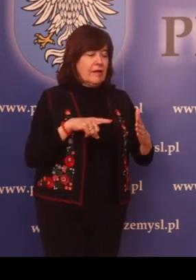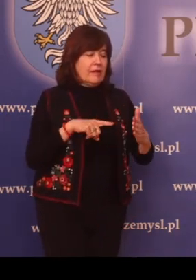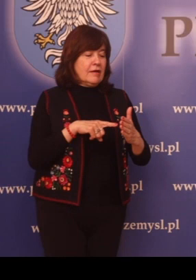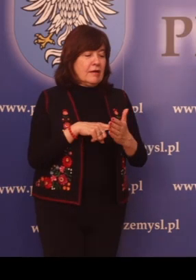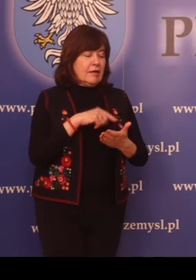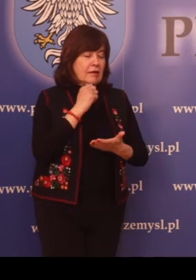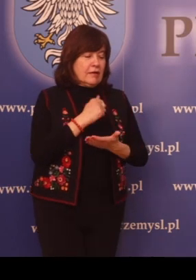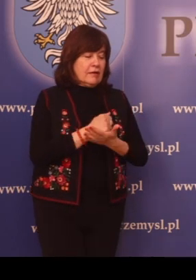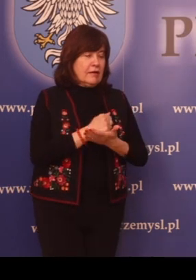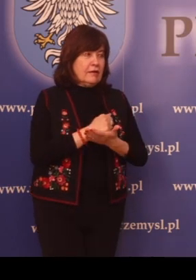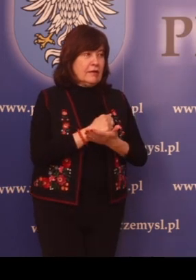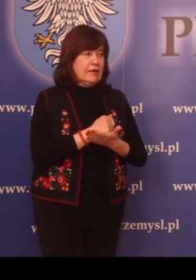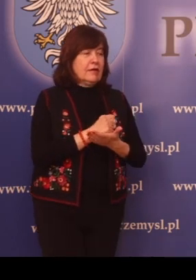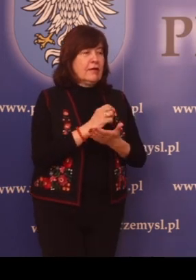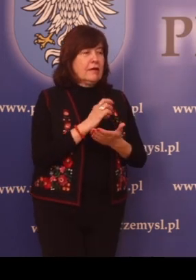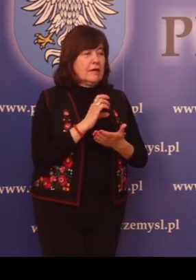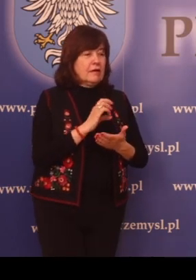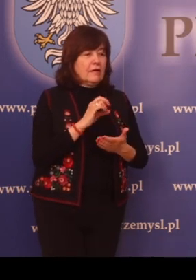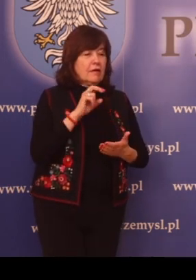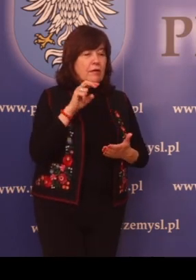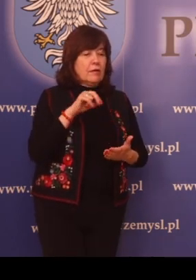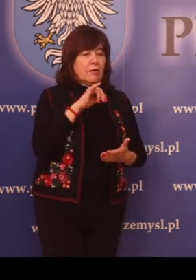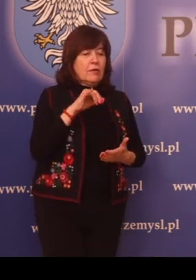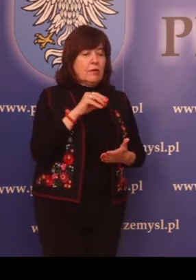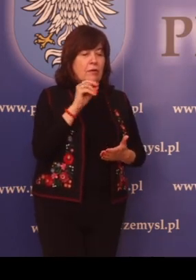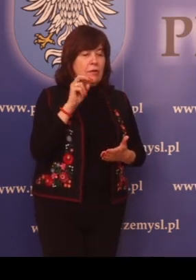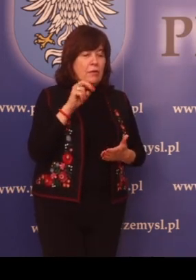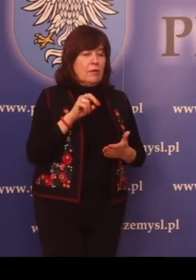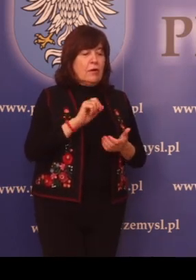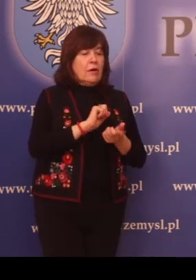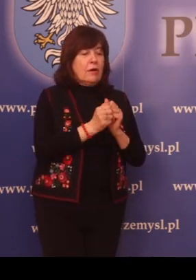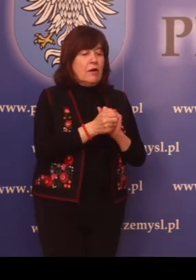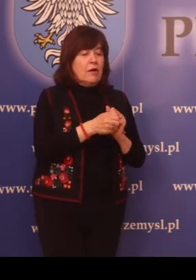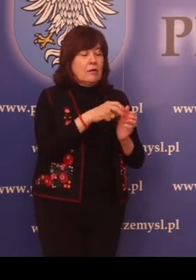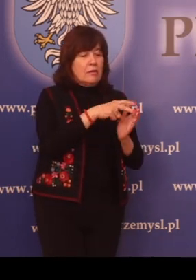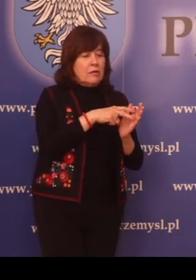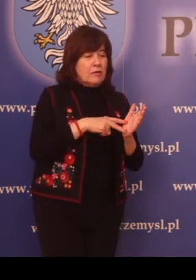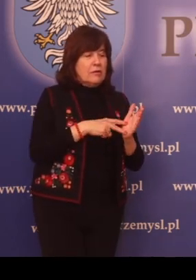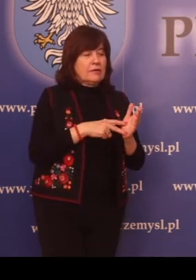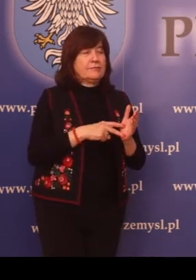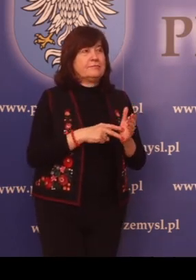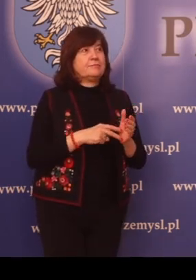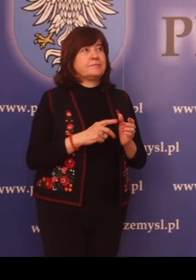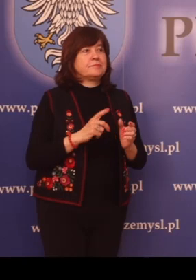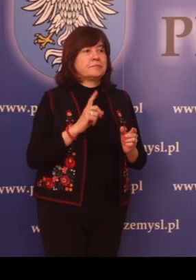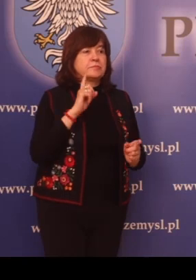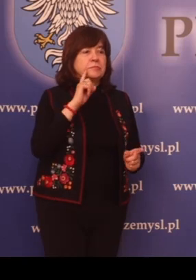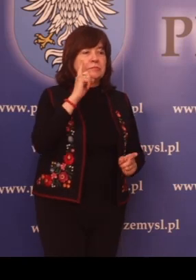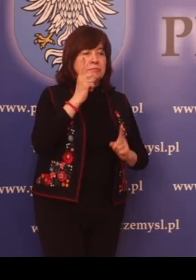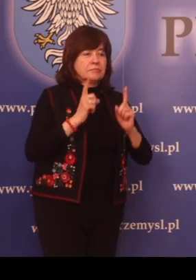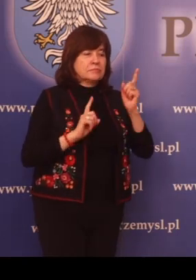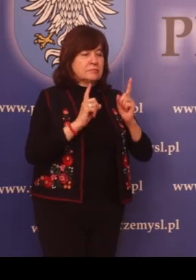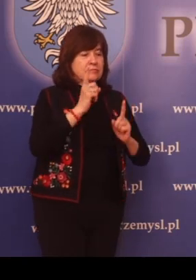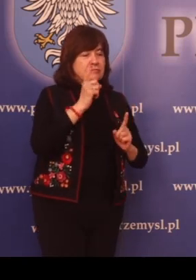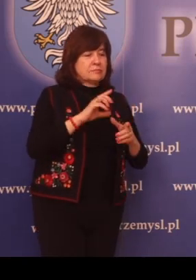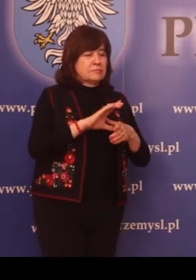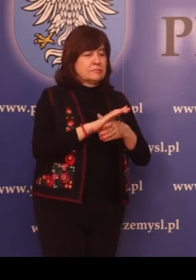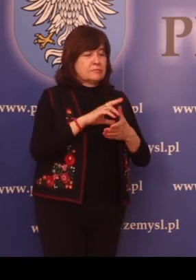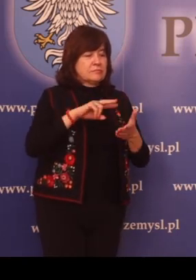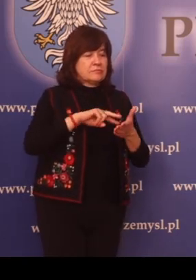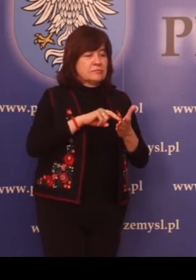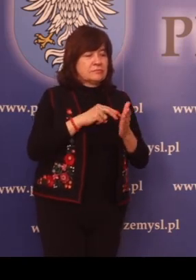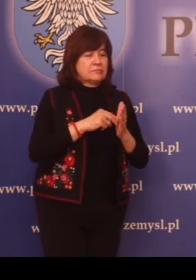notarialnych o ujęciu lub braku działki w uproszczonym planie urządzania lasu.